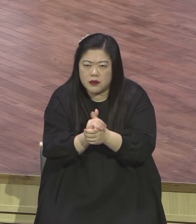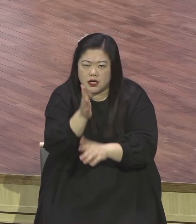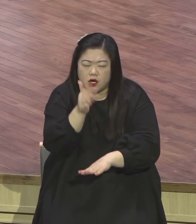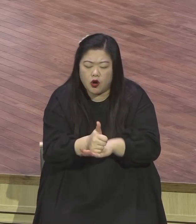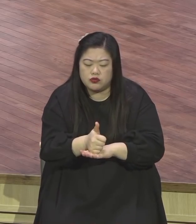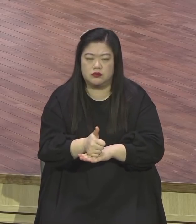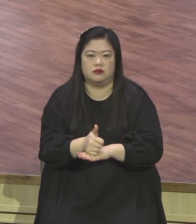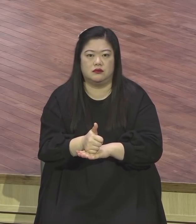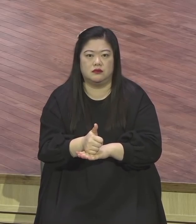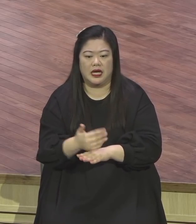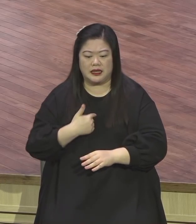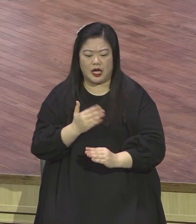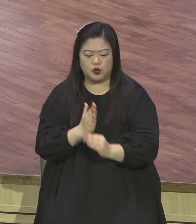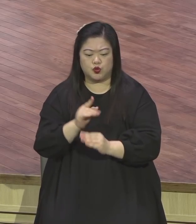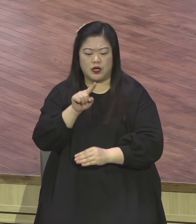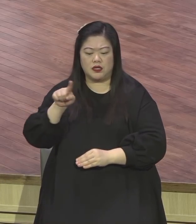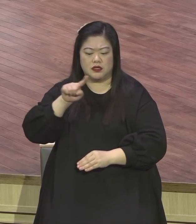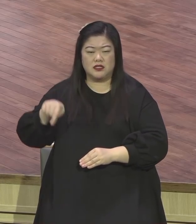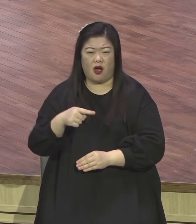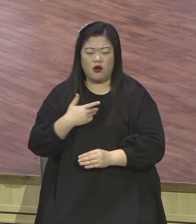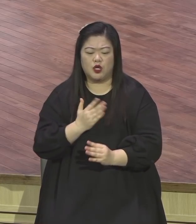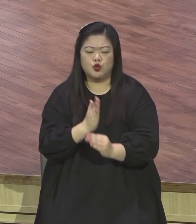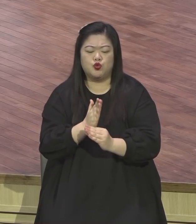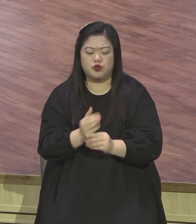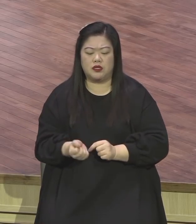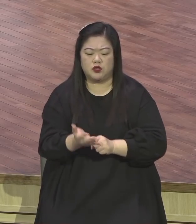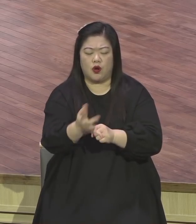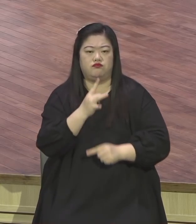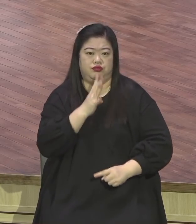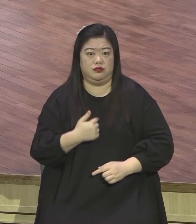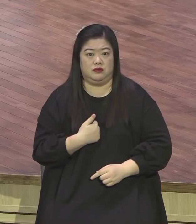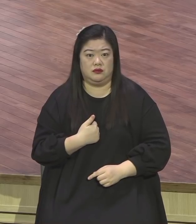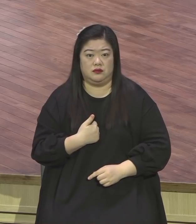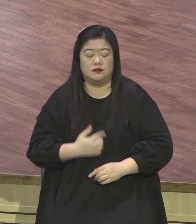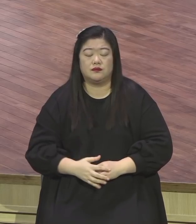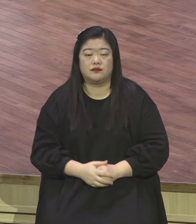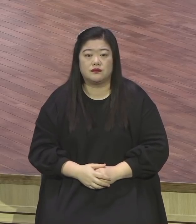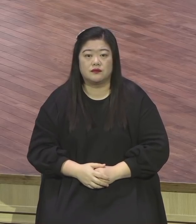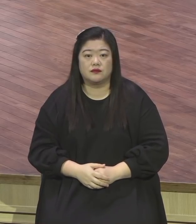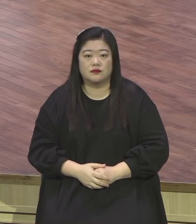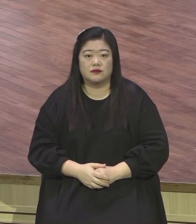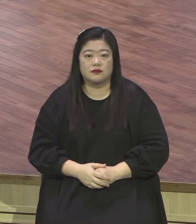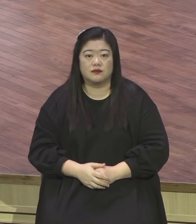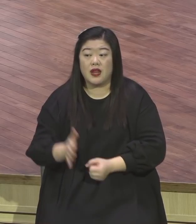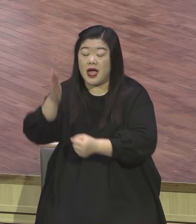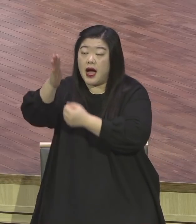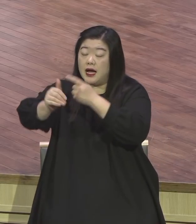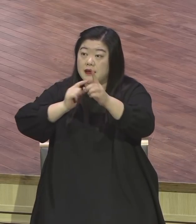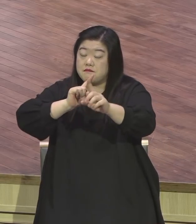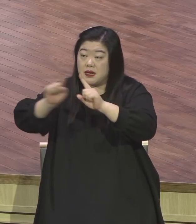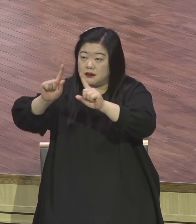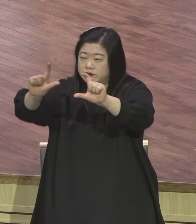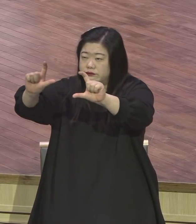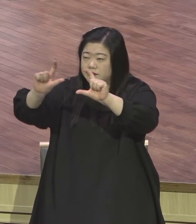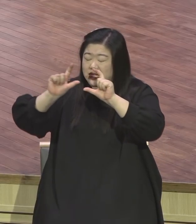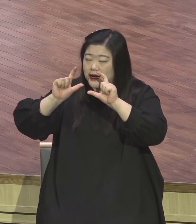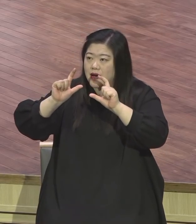어떤 환경 상황 속에서도 강단의 흐름과 영적으로 원리스 완전 원리스 그래서